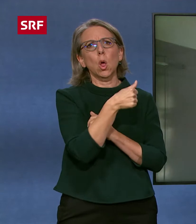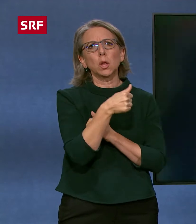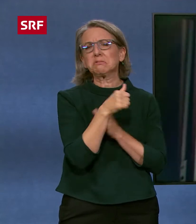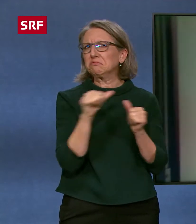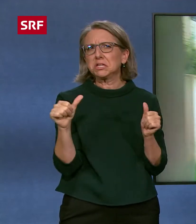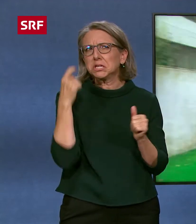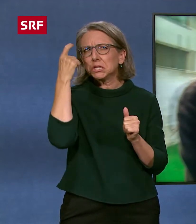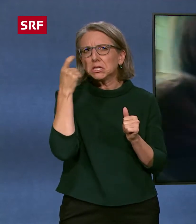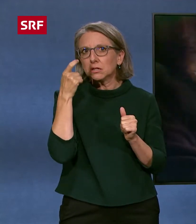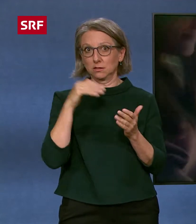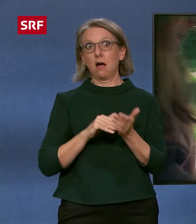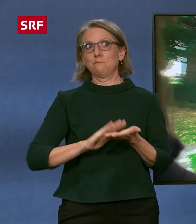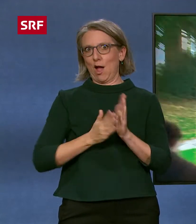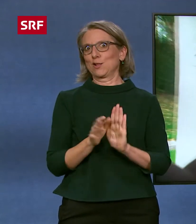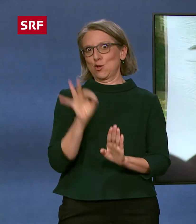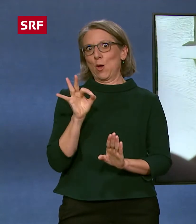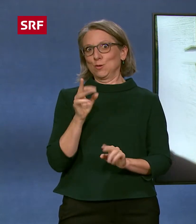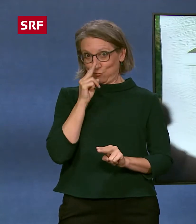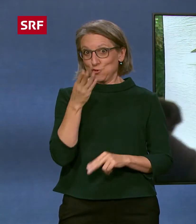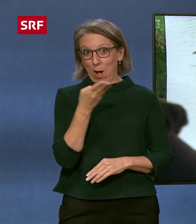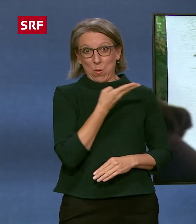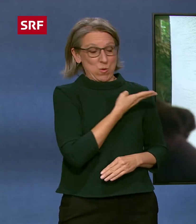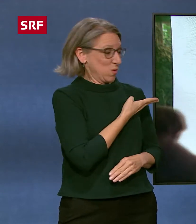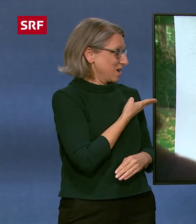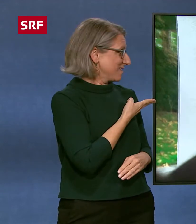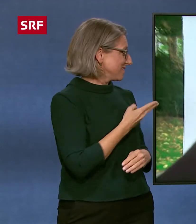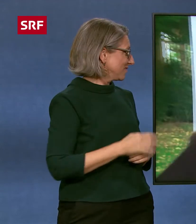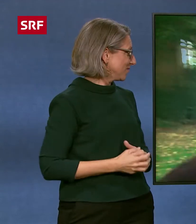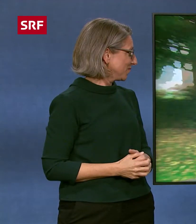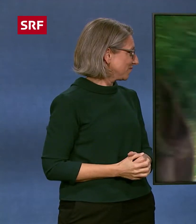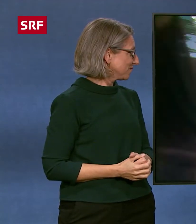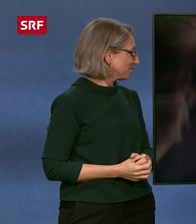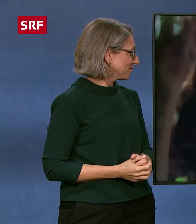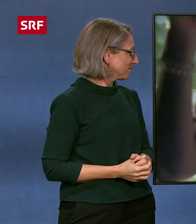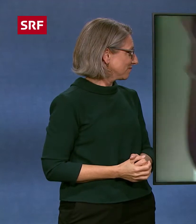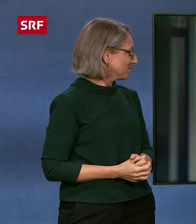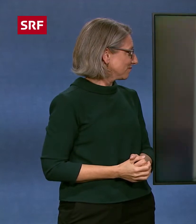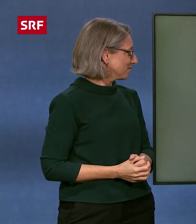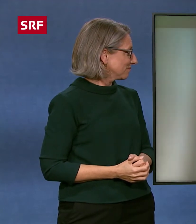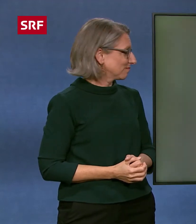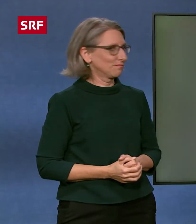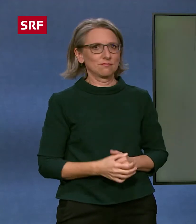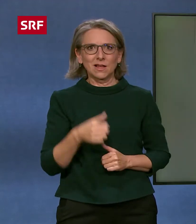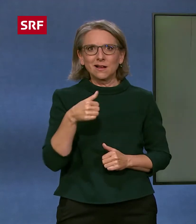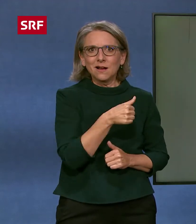Lösung. Kannst du auch mal giecheln, was passiert, wenn ich hier rufe? Dann gibt es hier so ein Glitzlicht.